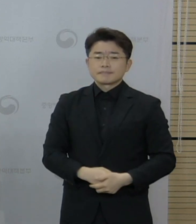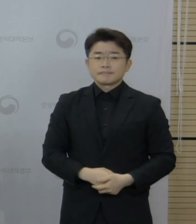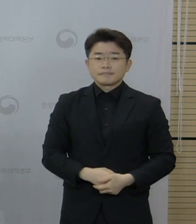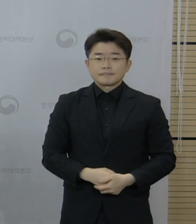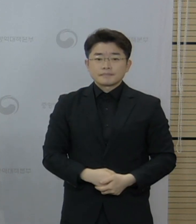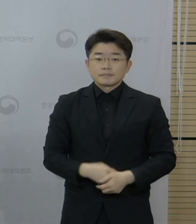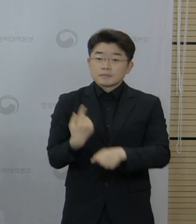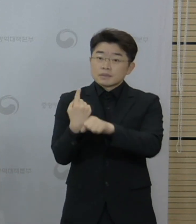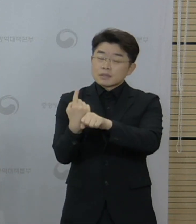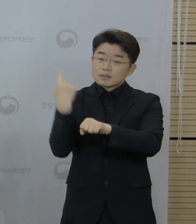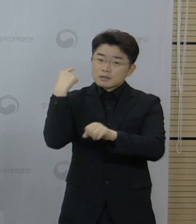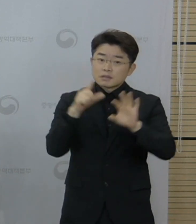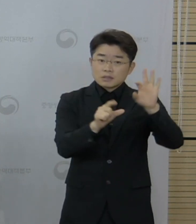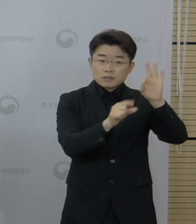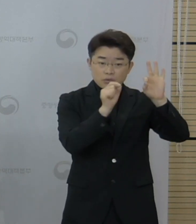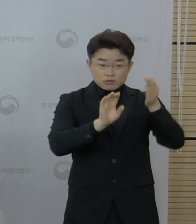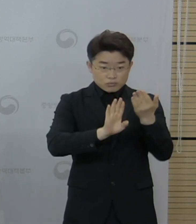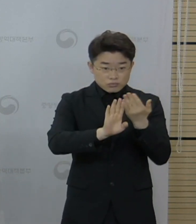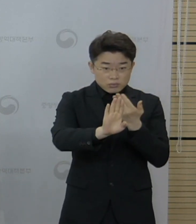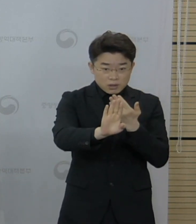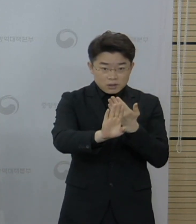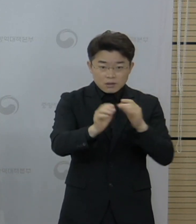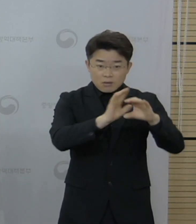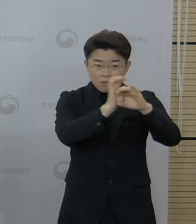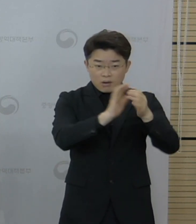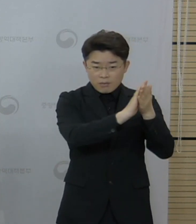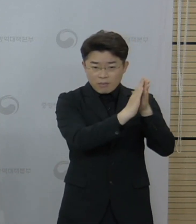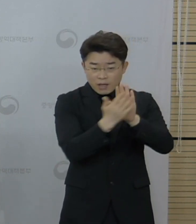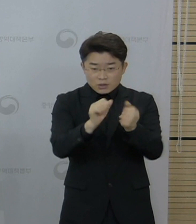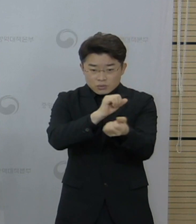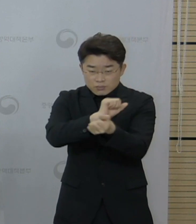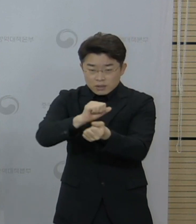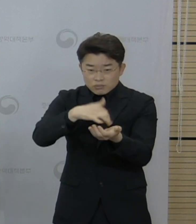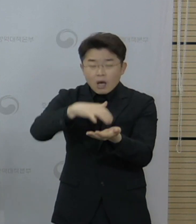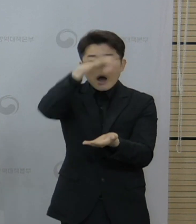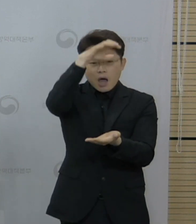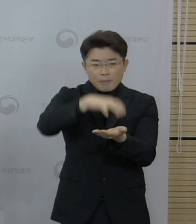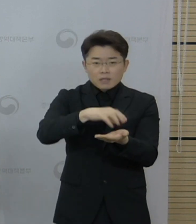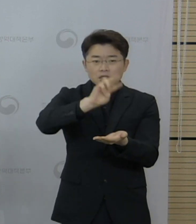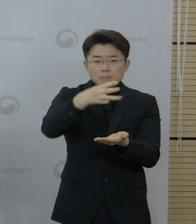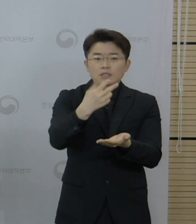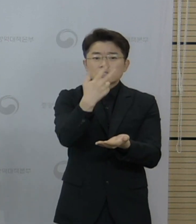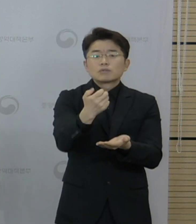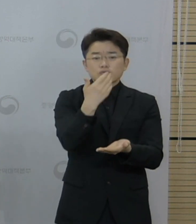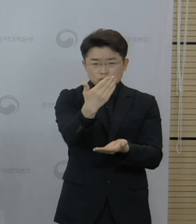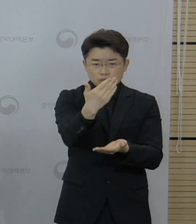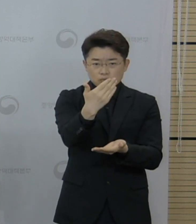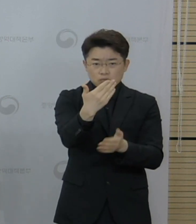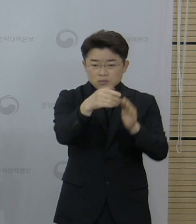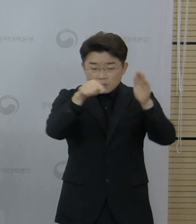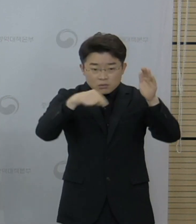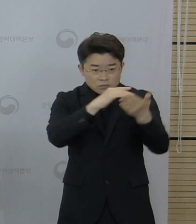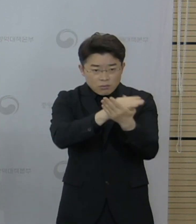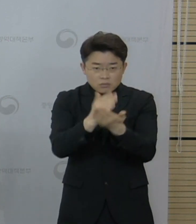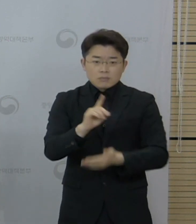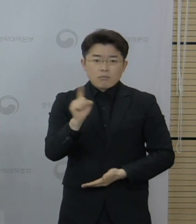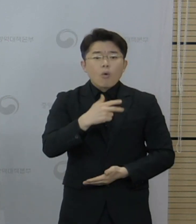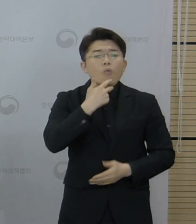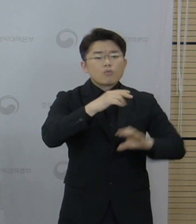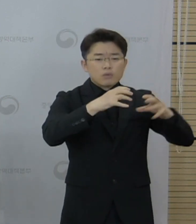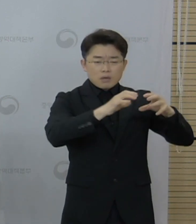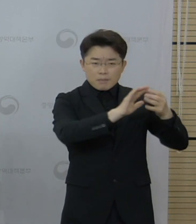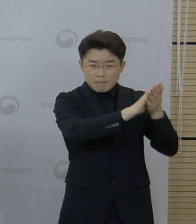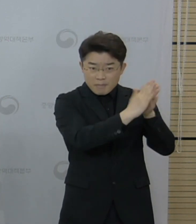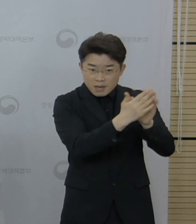작년 10월 이후 현재까지 변이로 확인된 건수는 379건이며, 유형별로는 영국